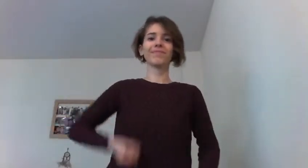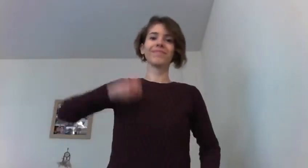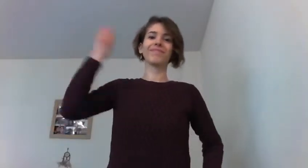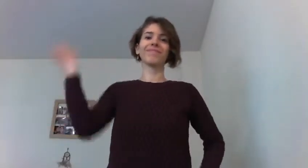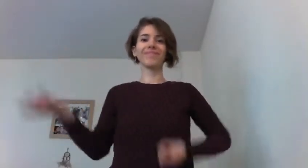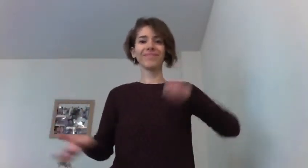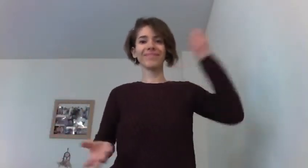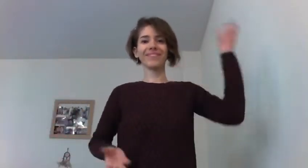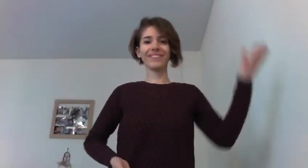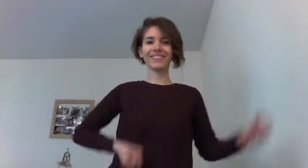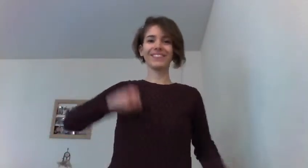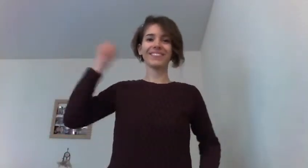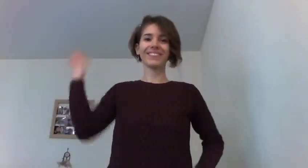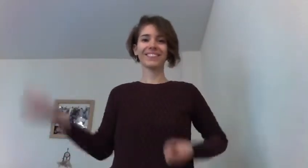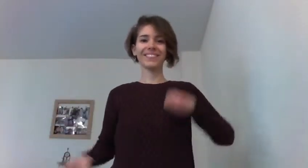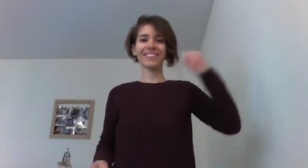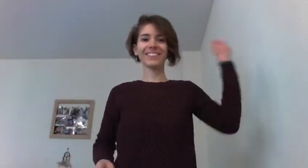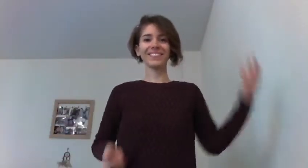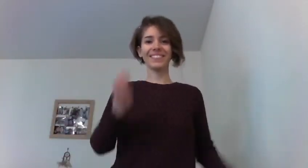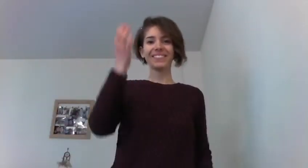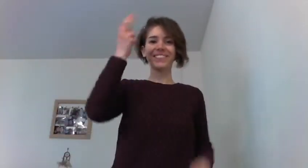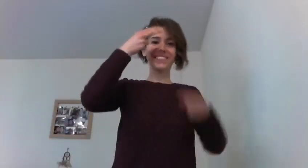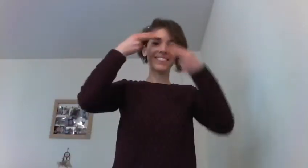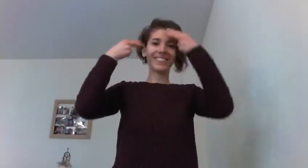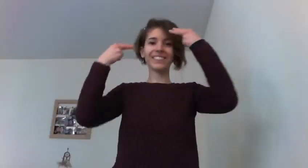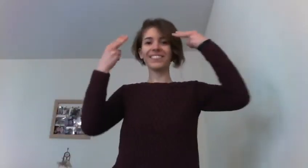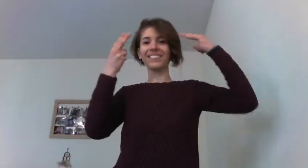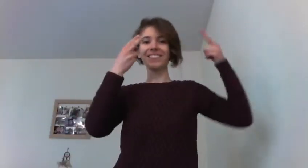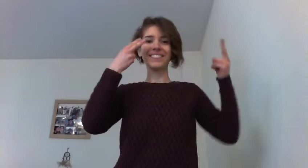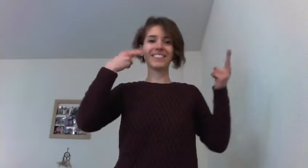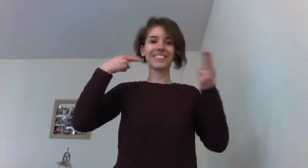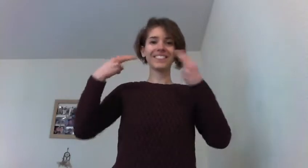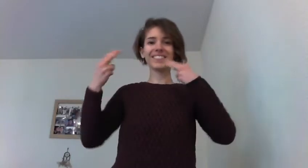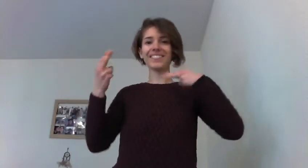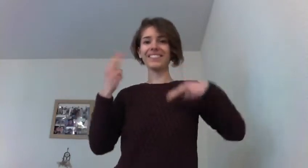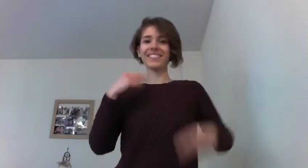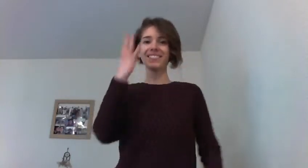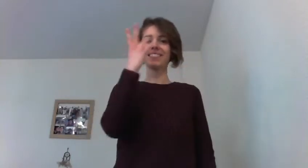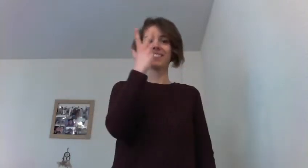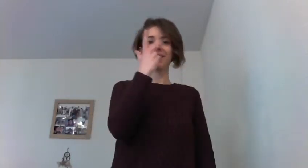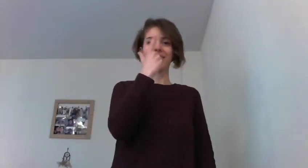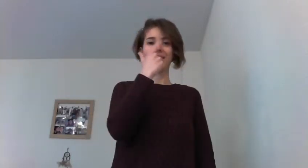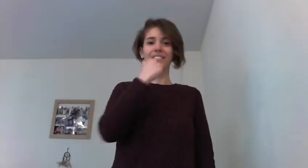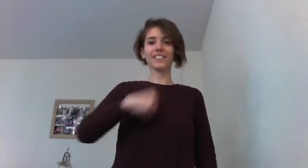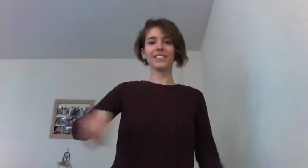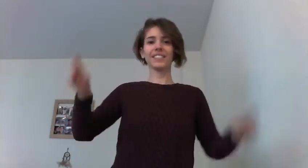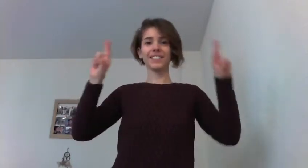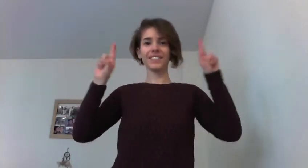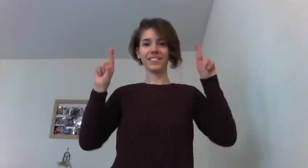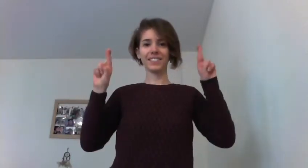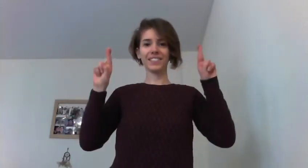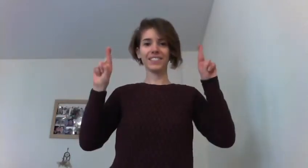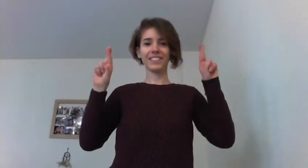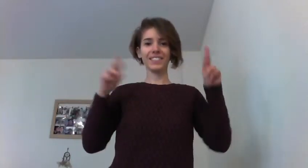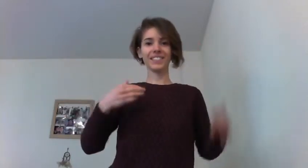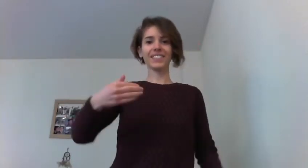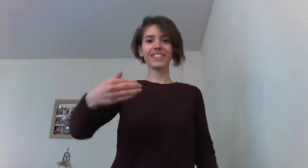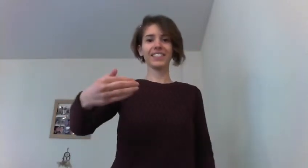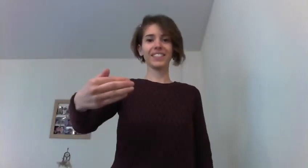sacarlos afuera Pintarse la cara, color esperanza Tentar